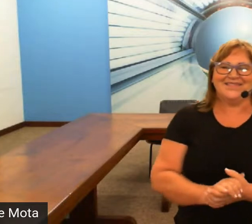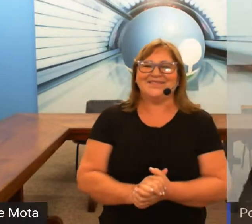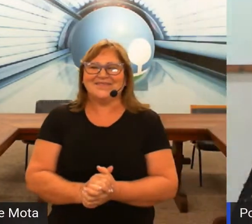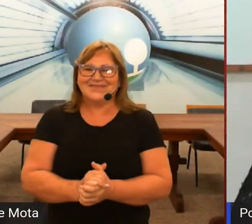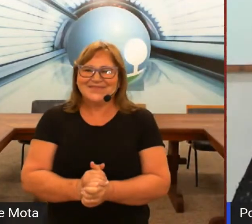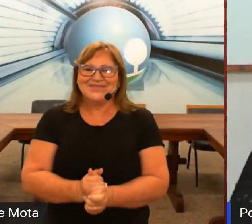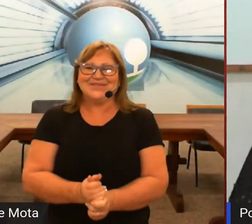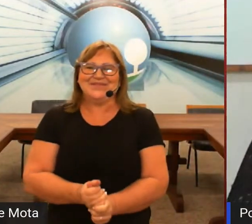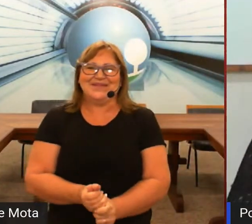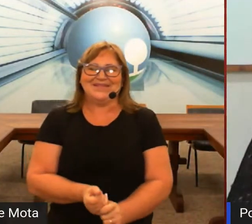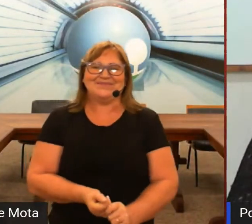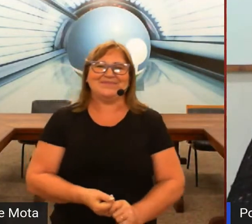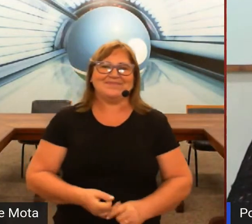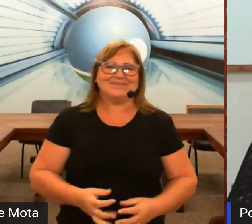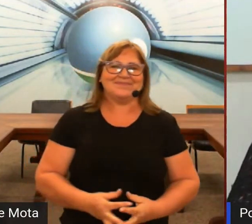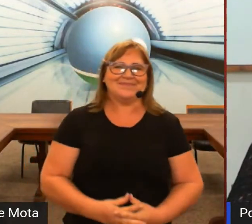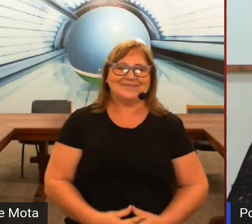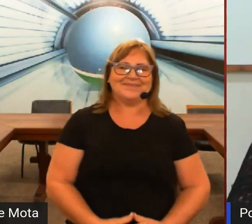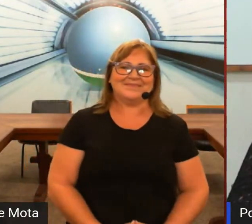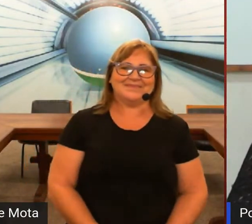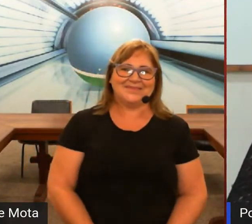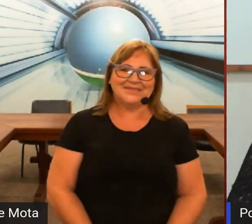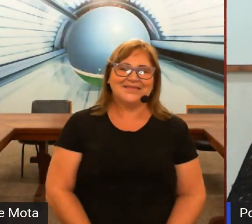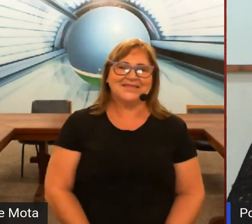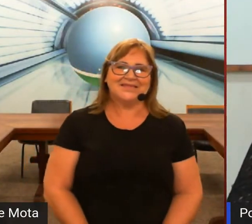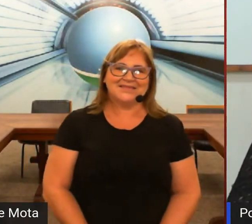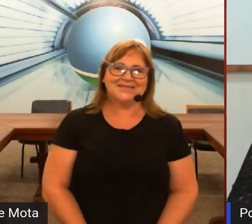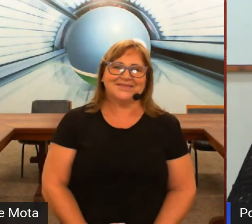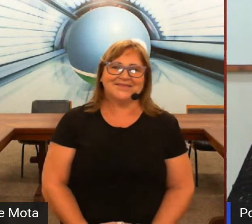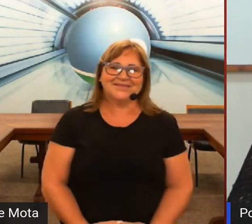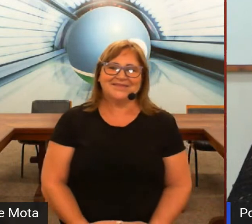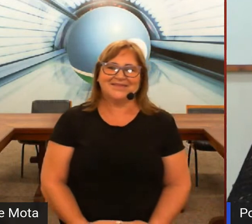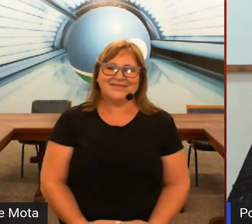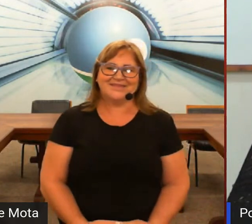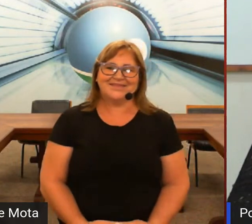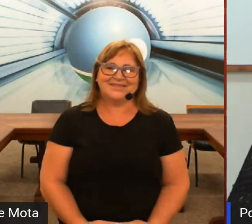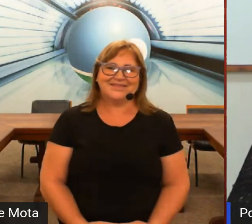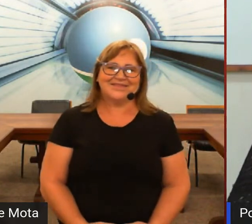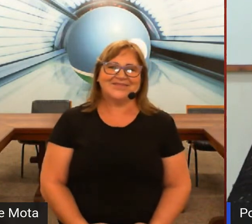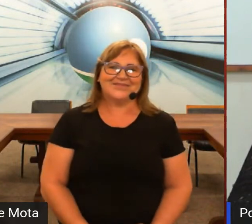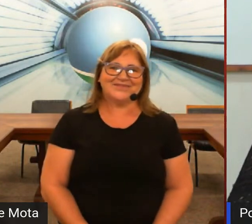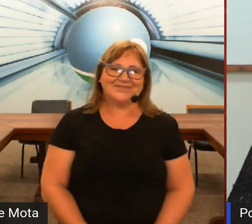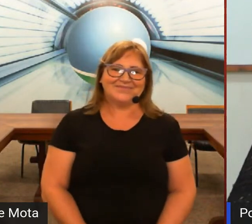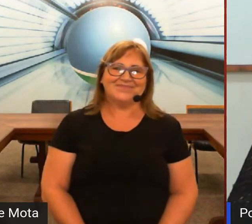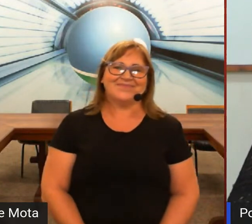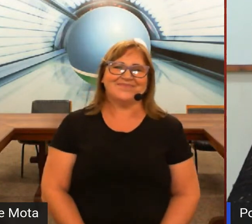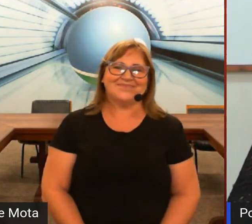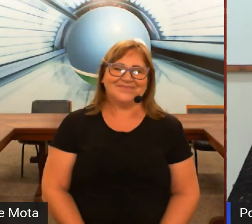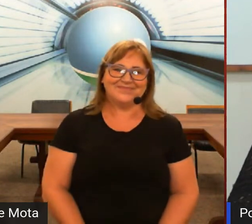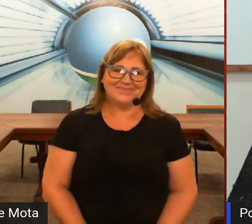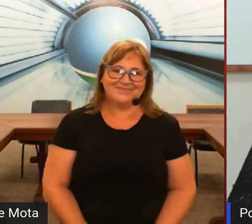muito bom muito bom é bom a gente se encerra aqui então esse primeiro encontro